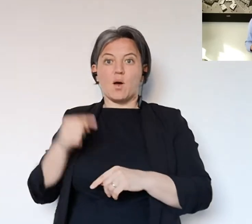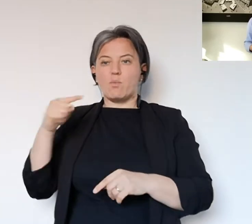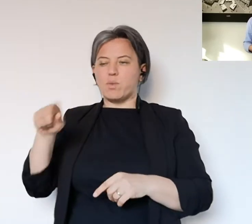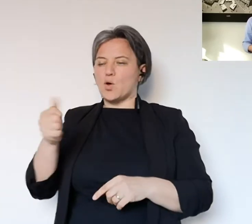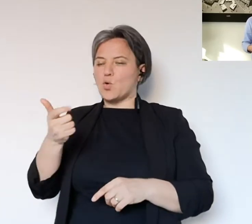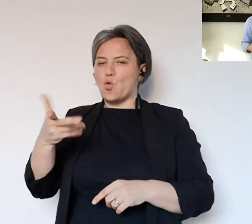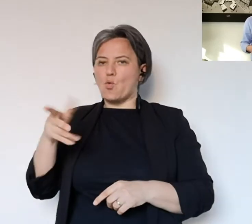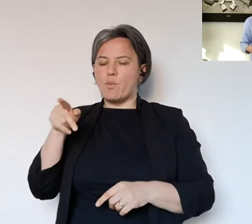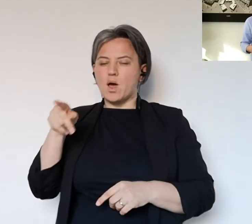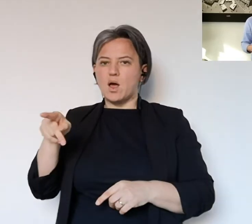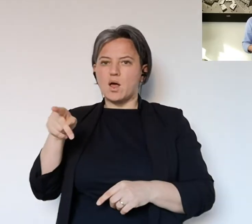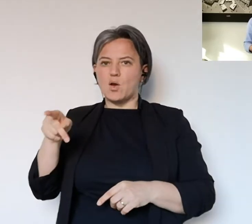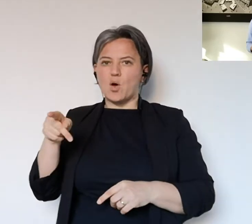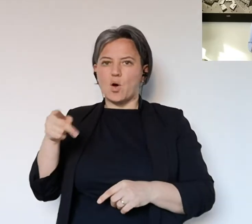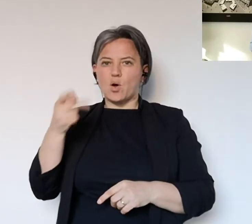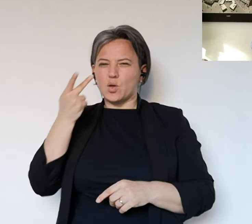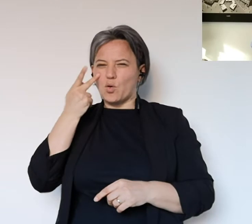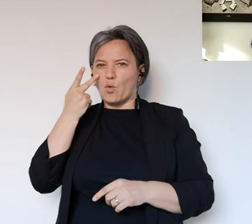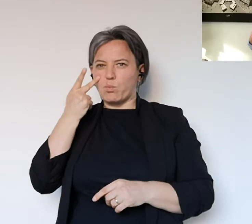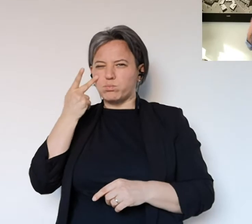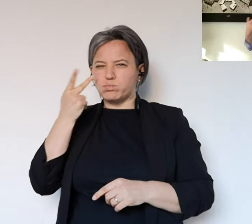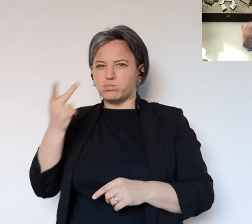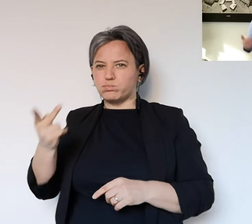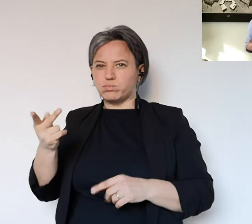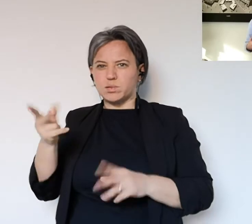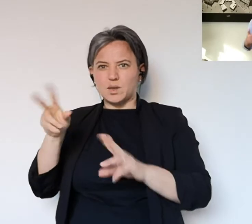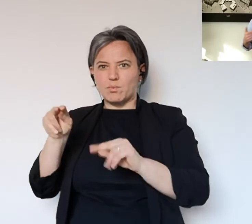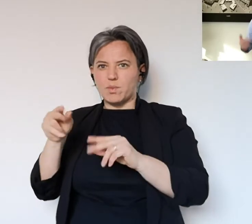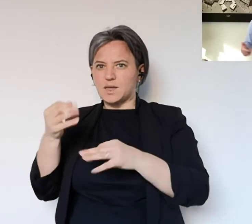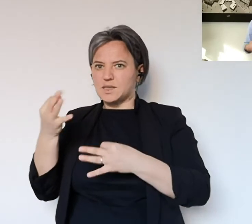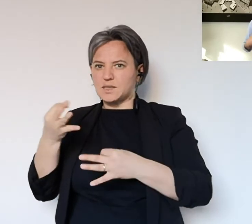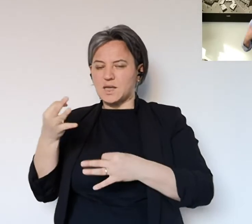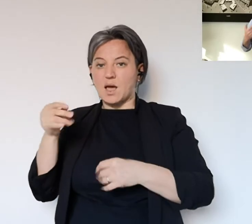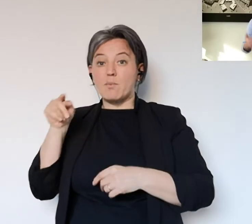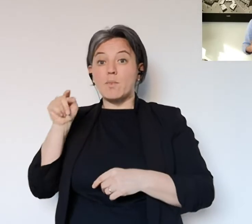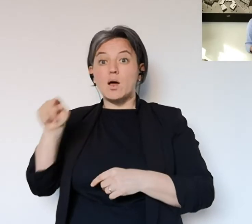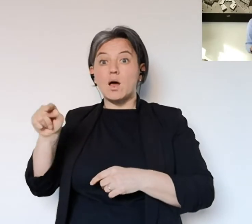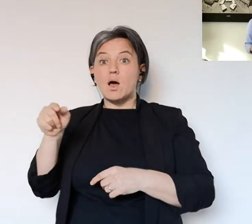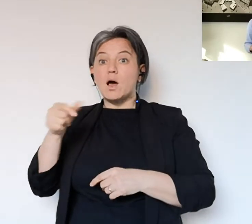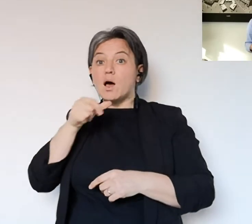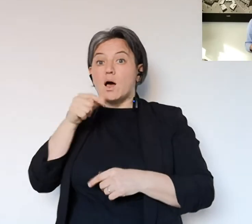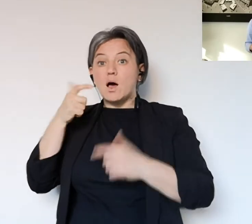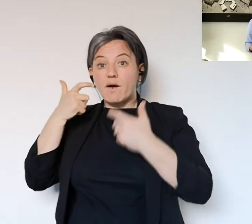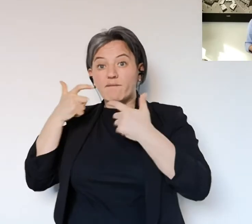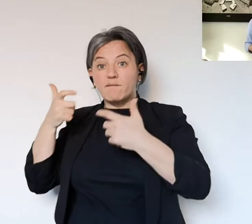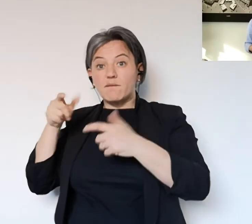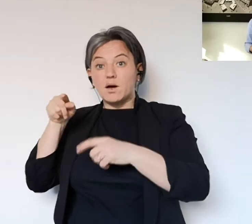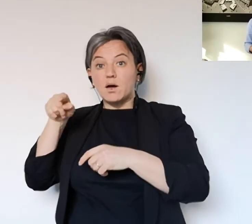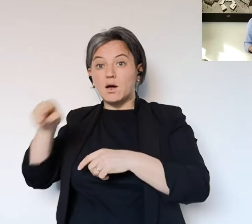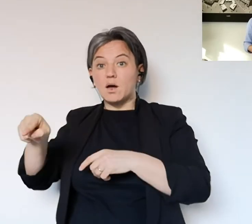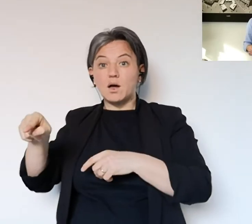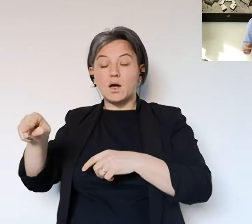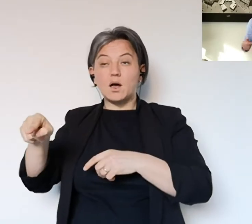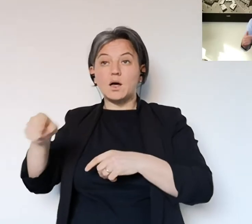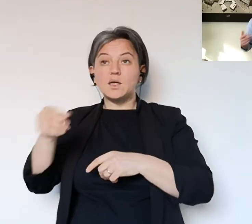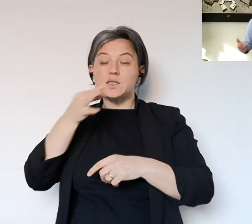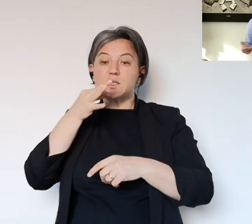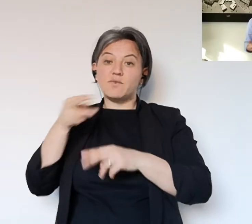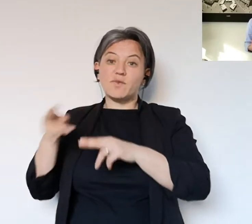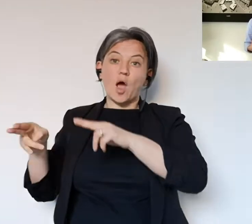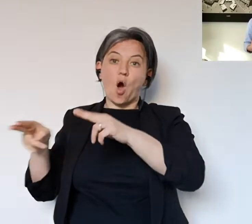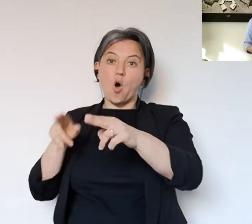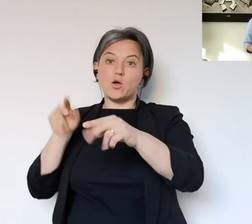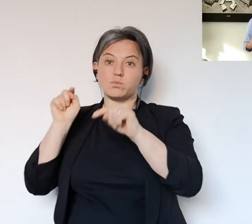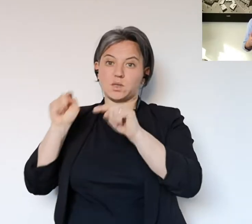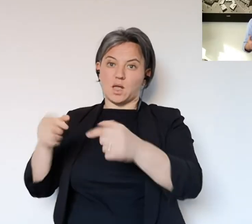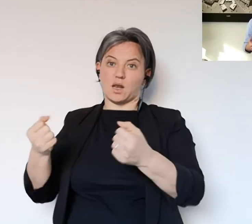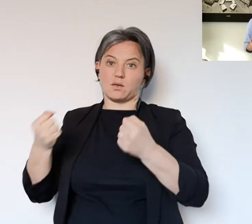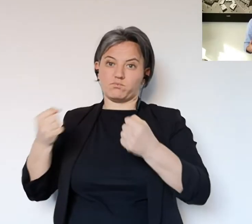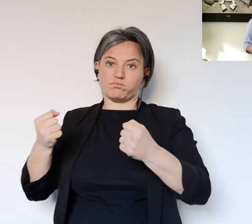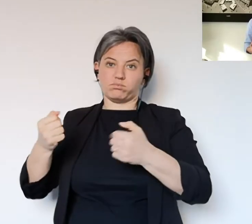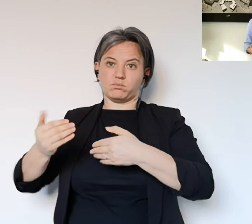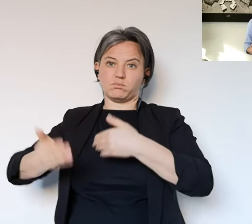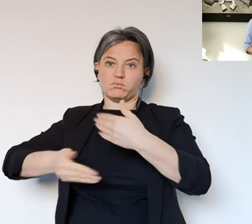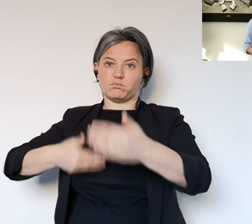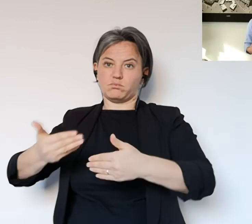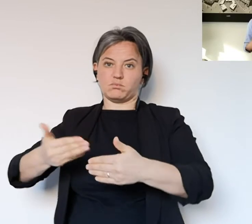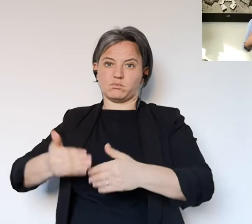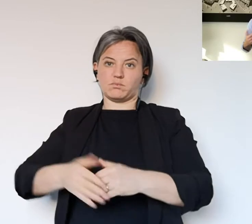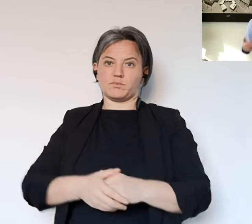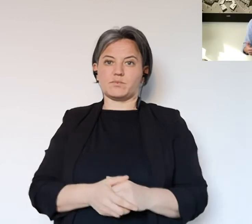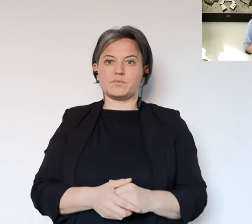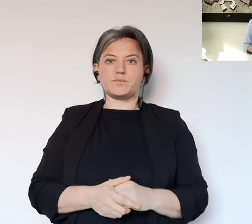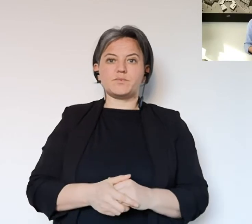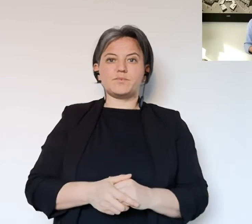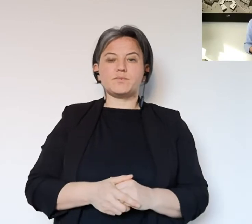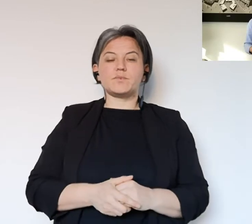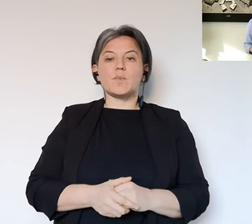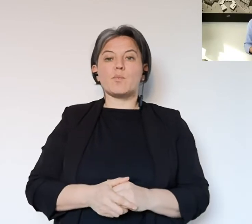nelle terapie intensive. Anche questo sapete, io lo calco tutte le volte perché è il numero fondamentale che segna la